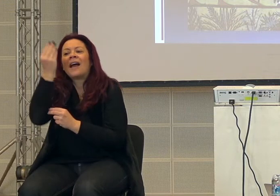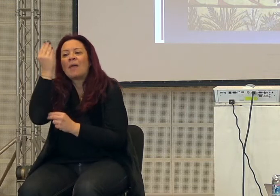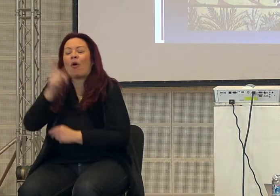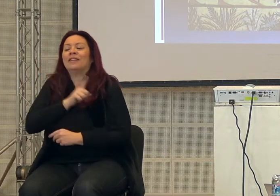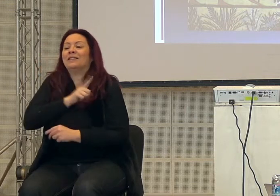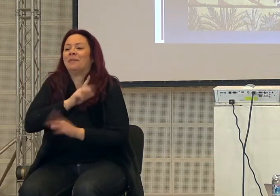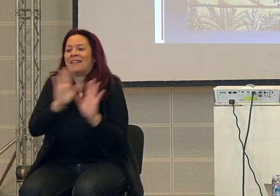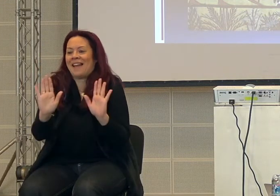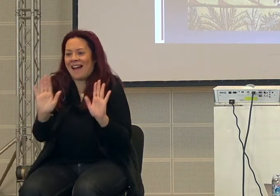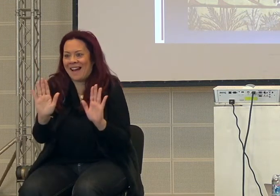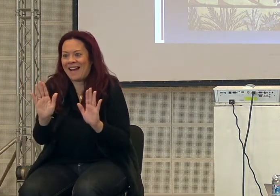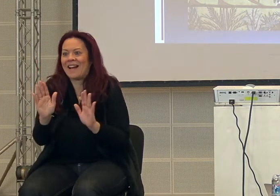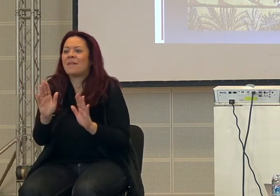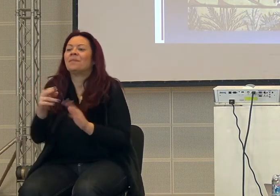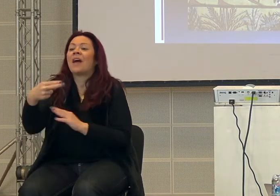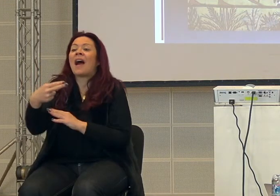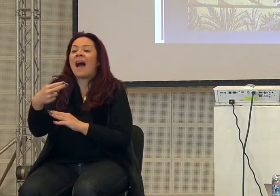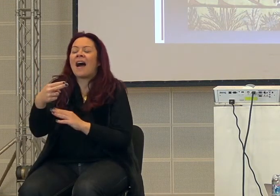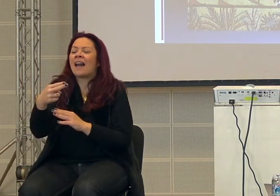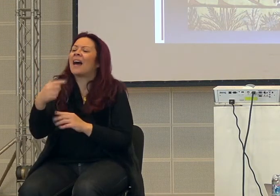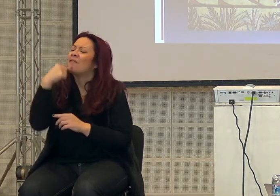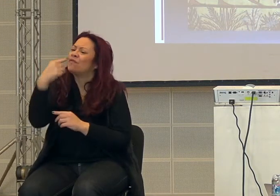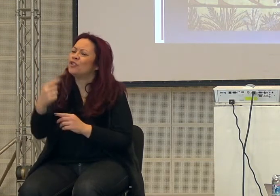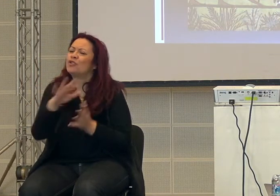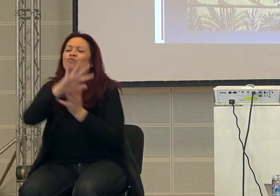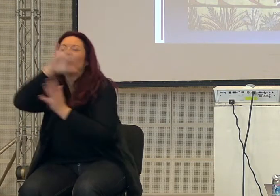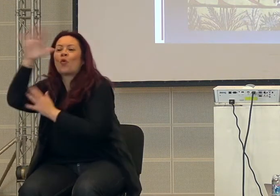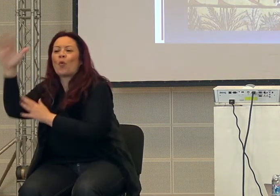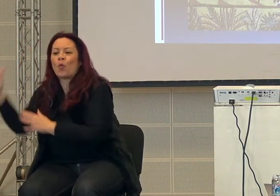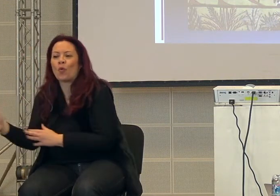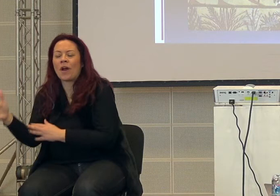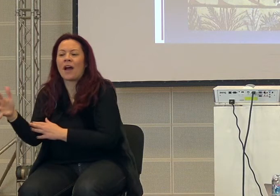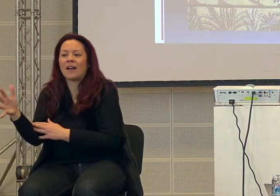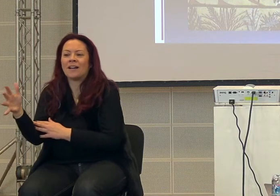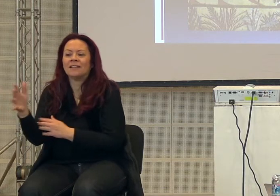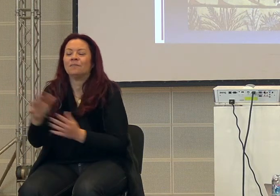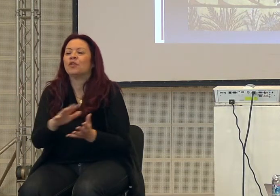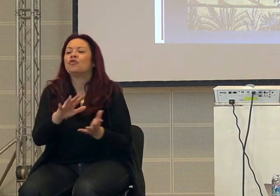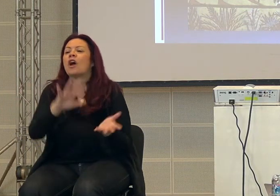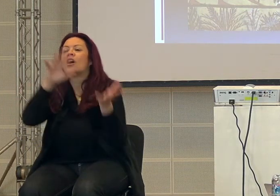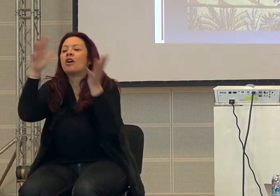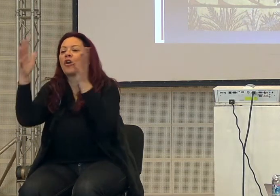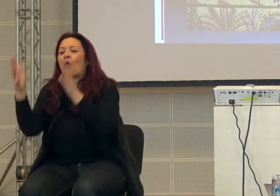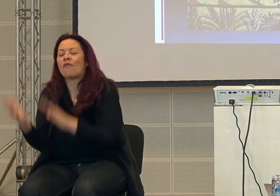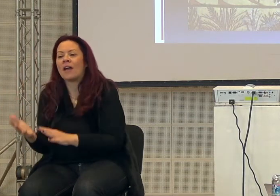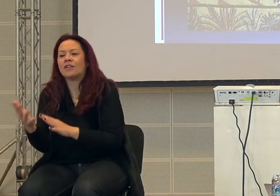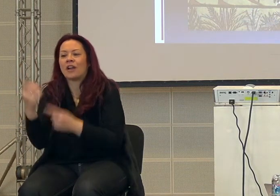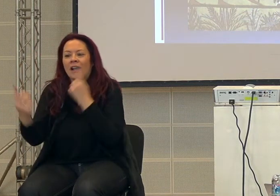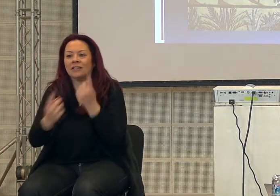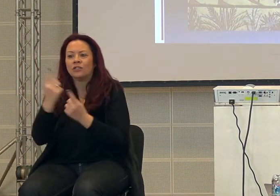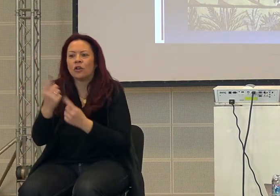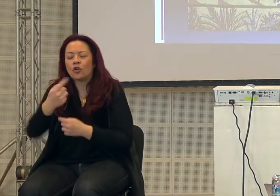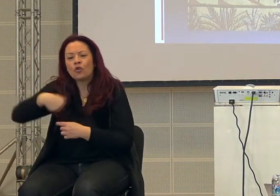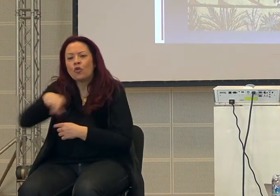Rari invece rovescia addirittura perché lui fa questa cosa ogni tanto rovescia, la cosa è che non è che noi